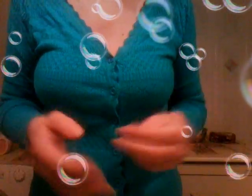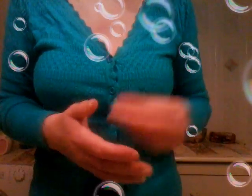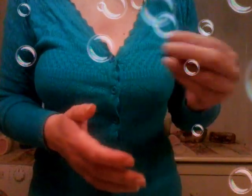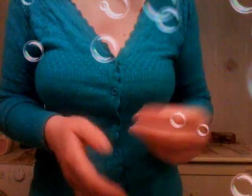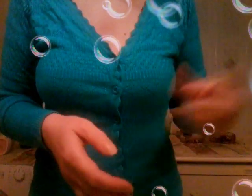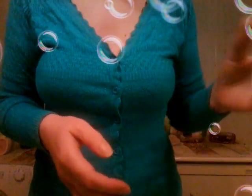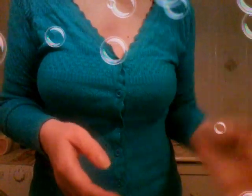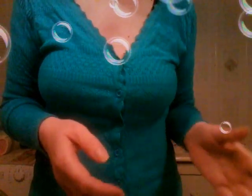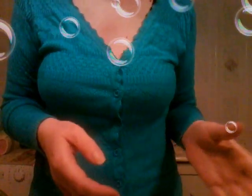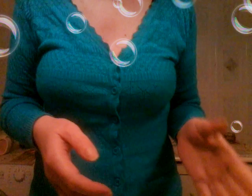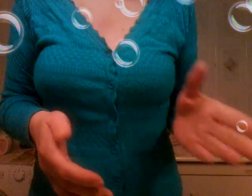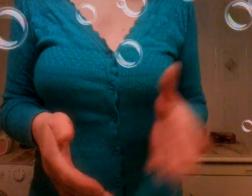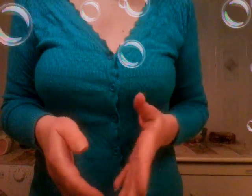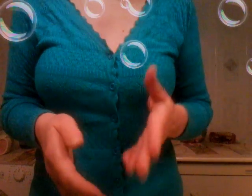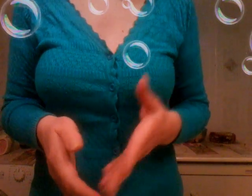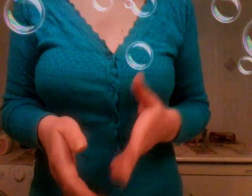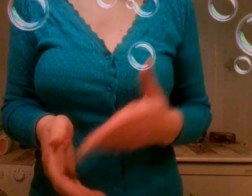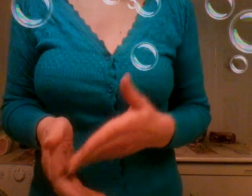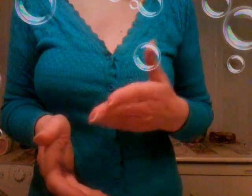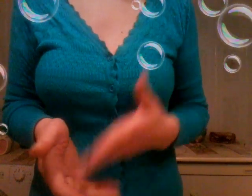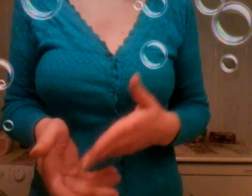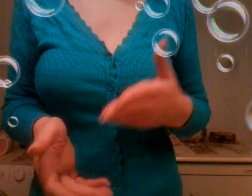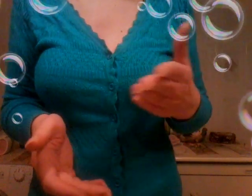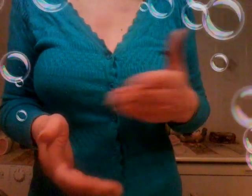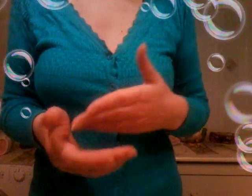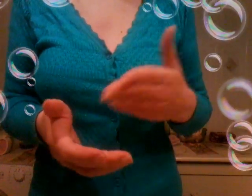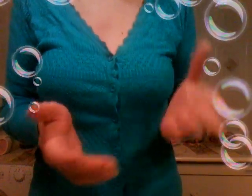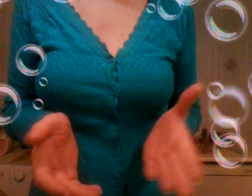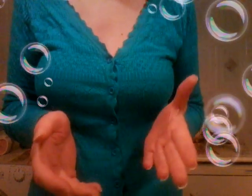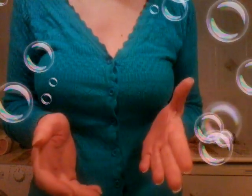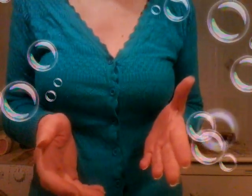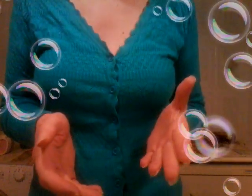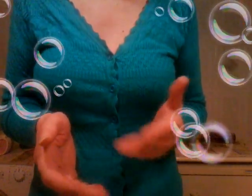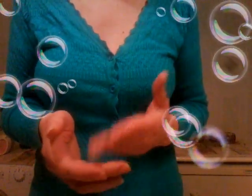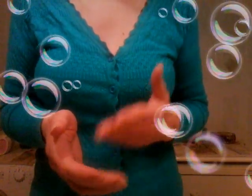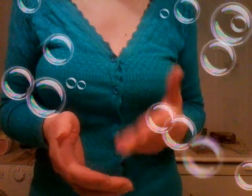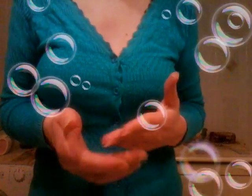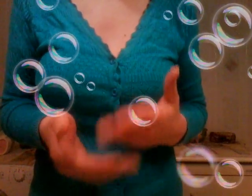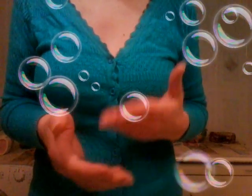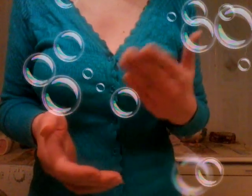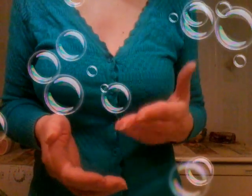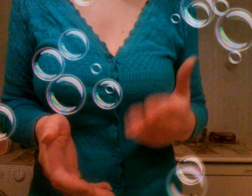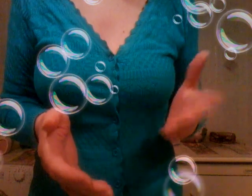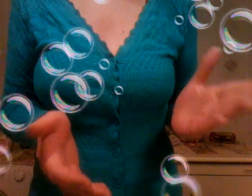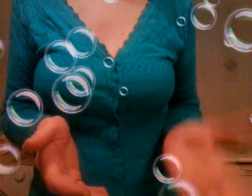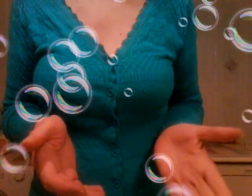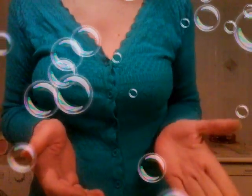'uomo deve andare a lavorare e la donna deve o fare un lavorino più semplice o comunque però badare alla casa